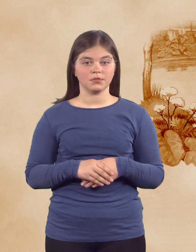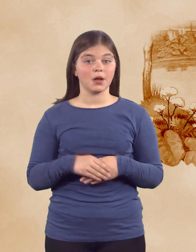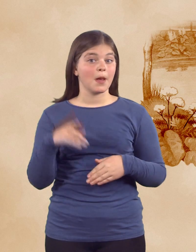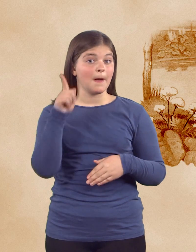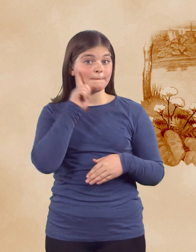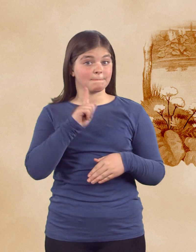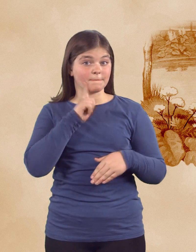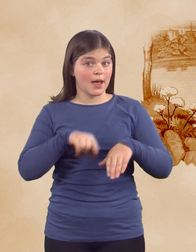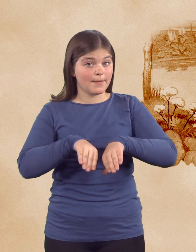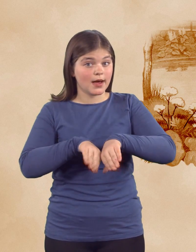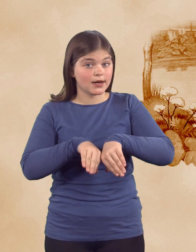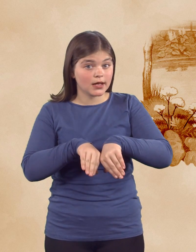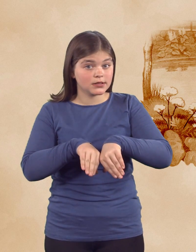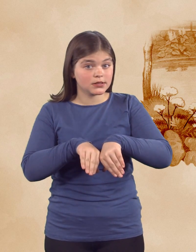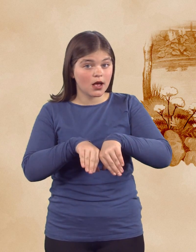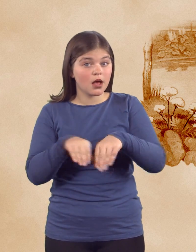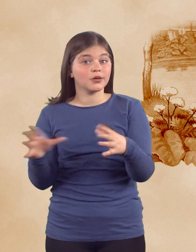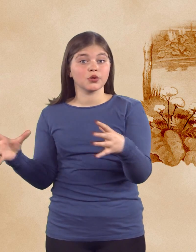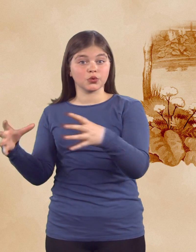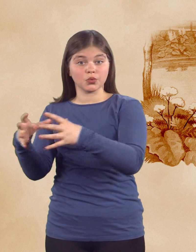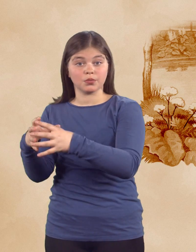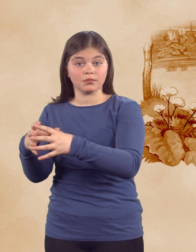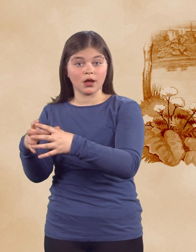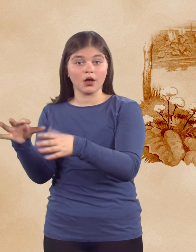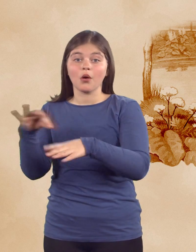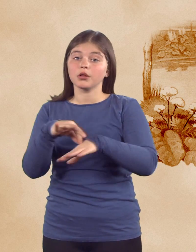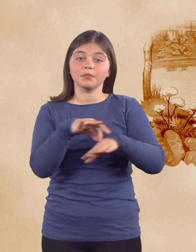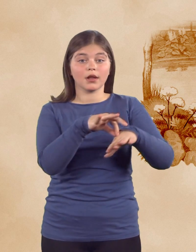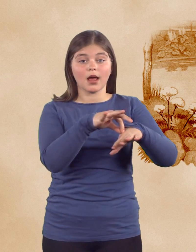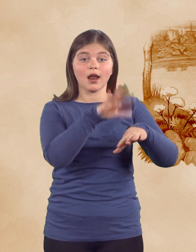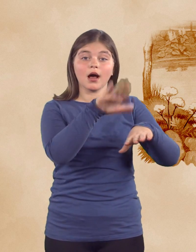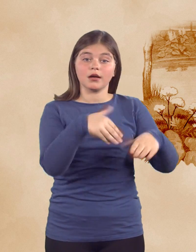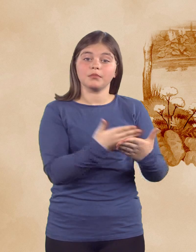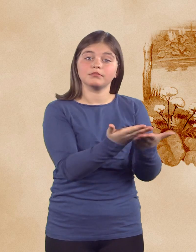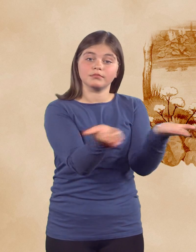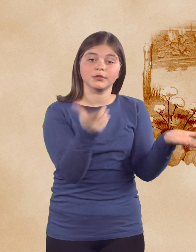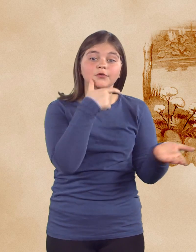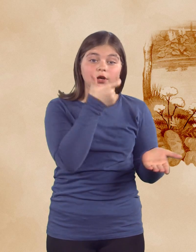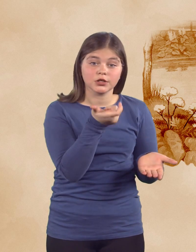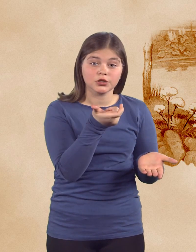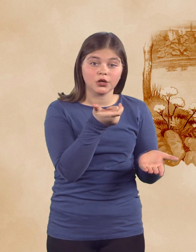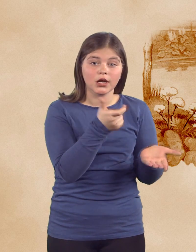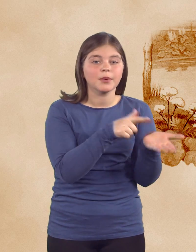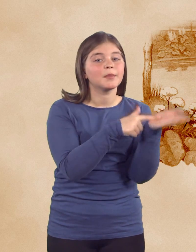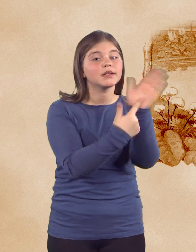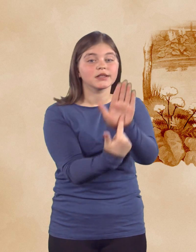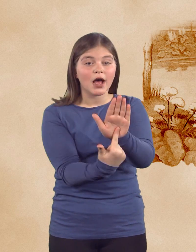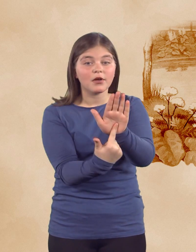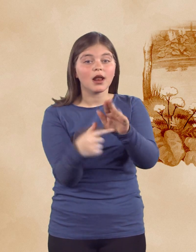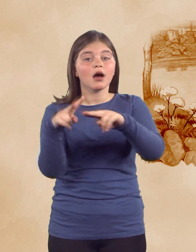Mama raca je zbrala svoje račke in jih popeljala na dvorišče, ter jih predstavila ostalim